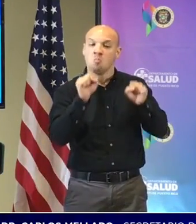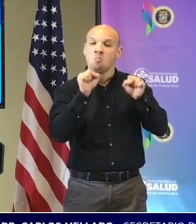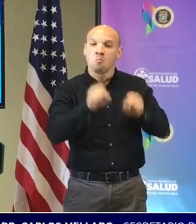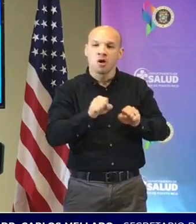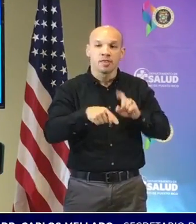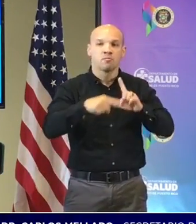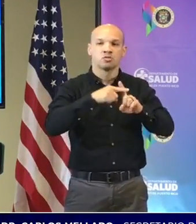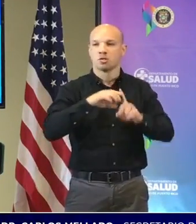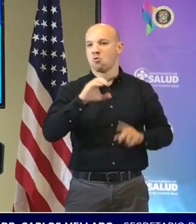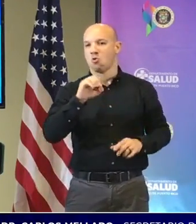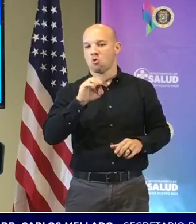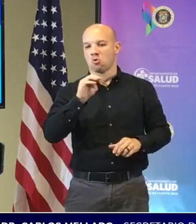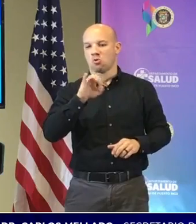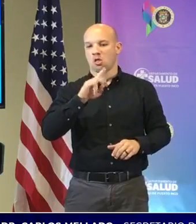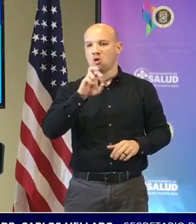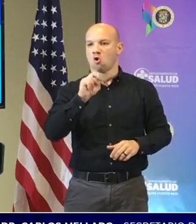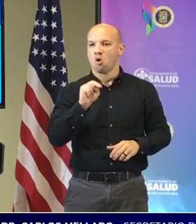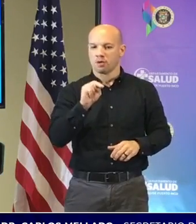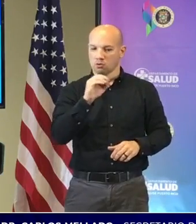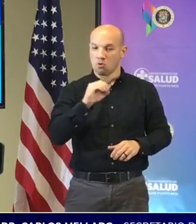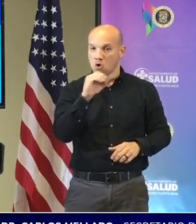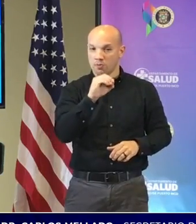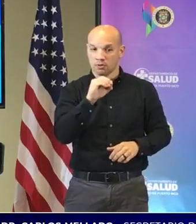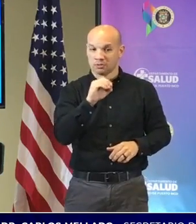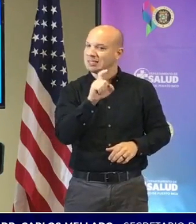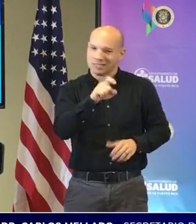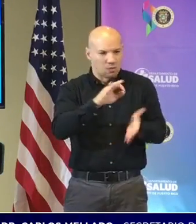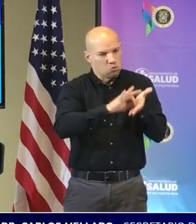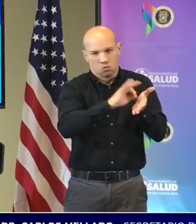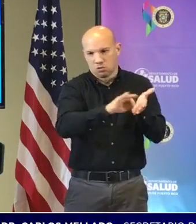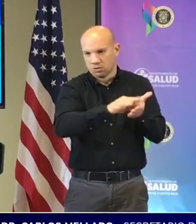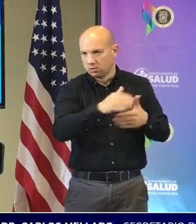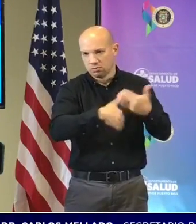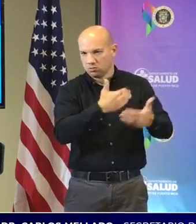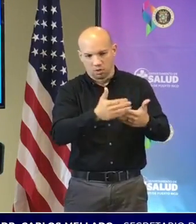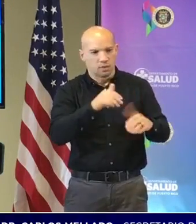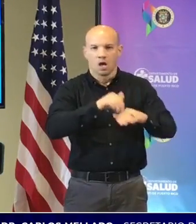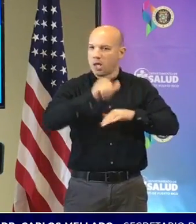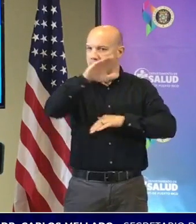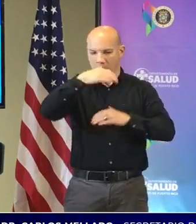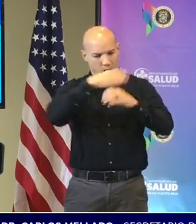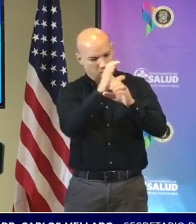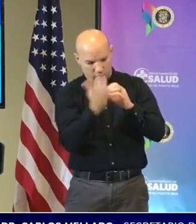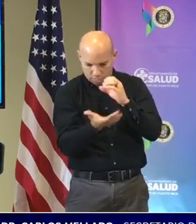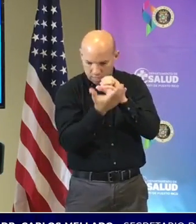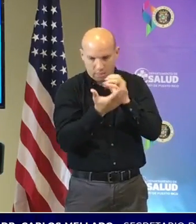hay que terminar esa secuenciación porque eso tarda eso no se hace en un momento